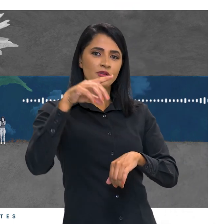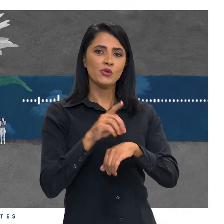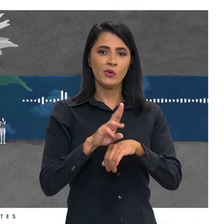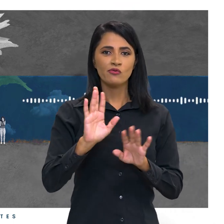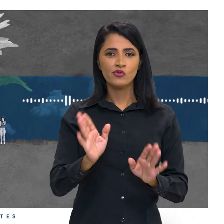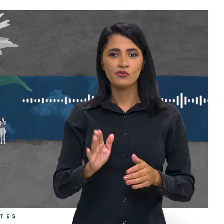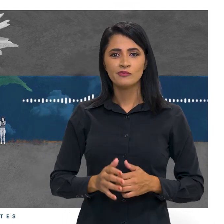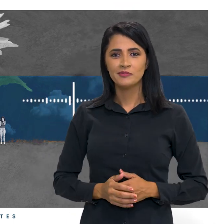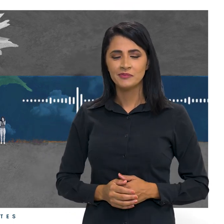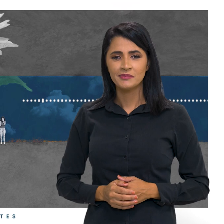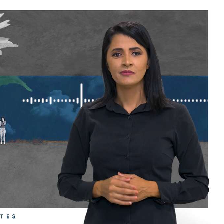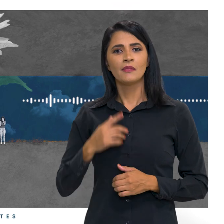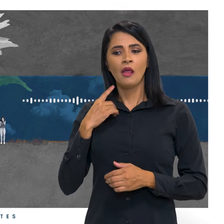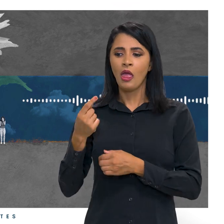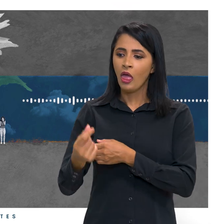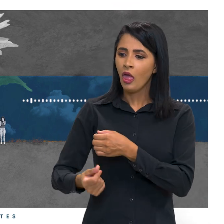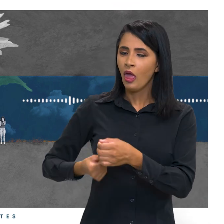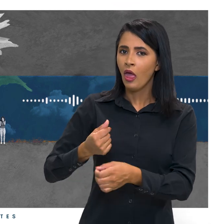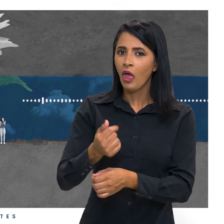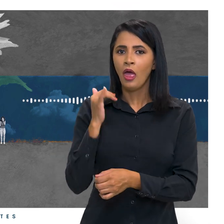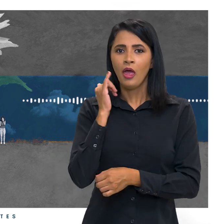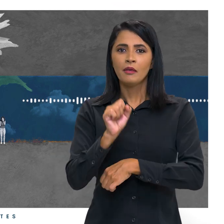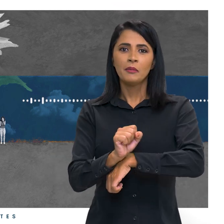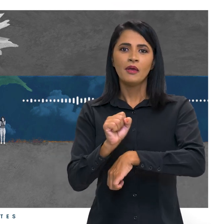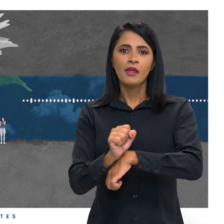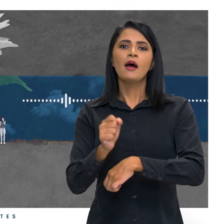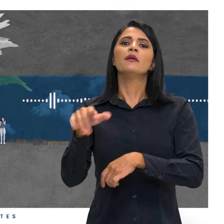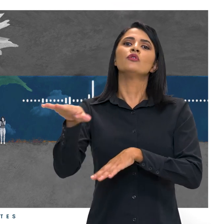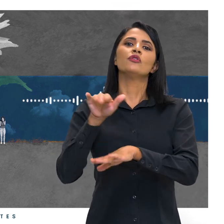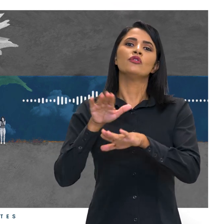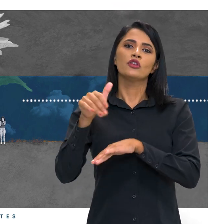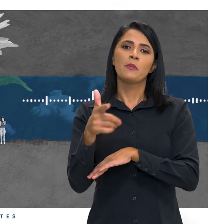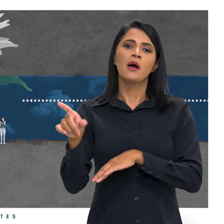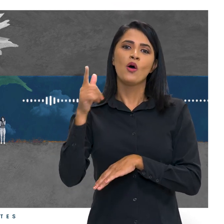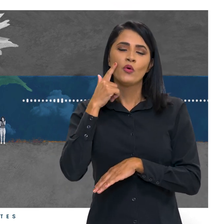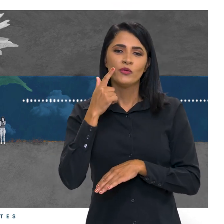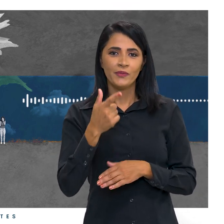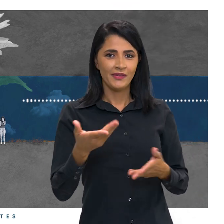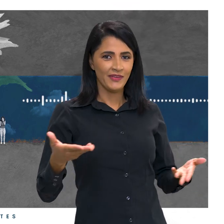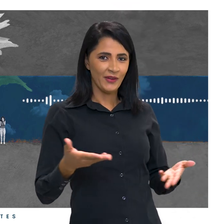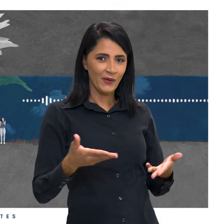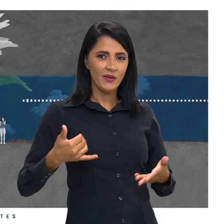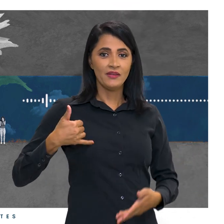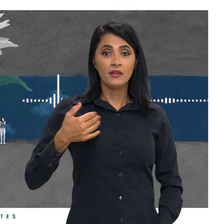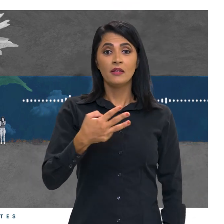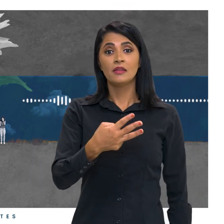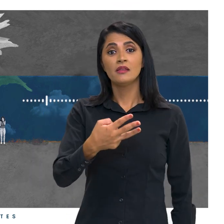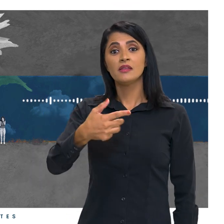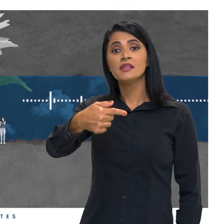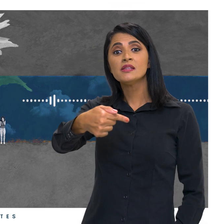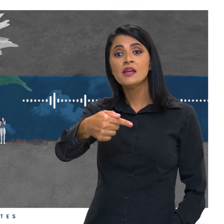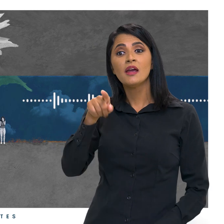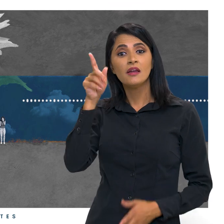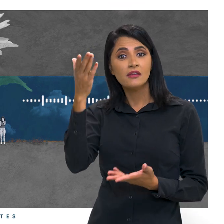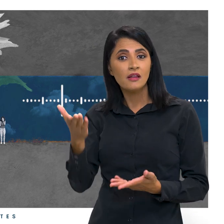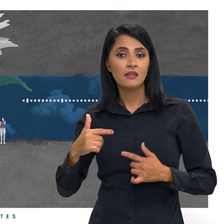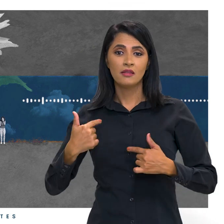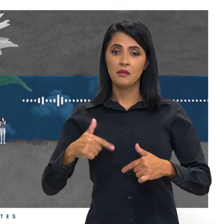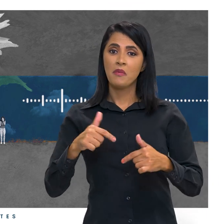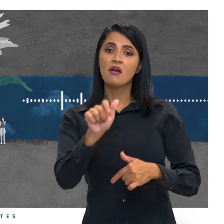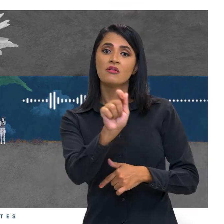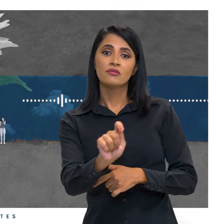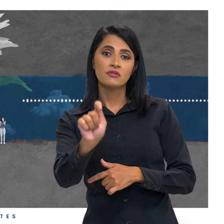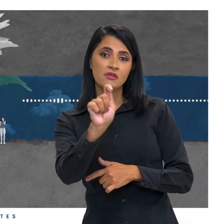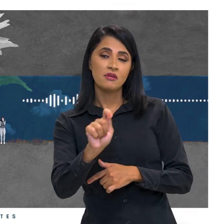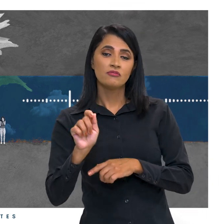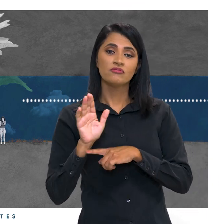Passou tanto tempo que o velho narrador cansou de esperar e tiveram de chamar um novo. E agora, aos 37 anos, Bruna trabalha em associações,